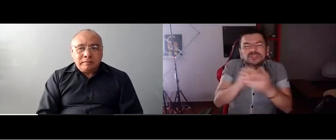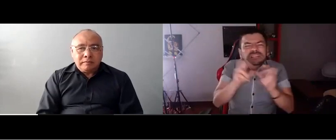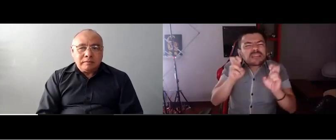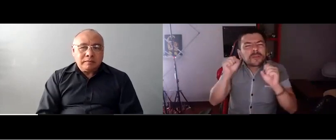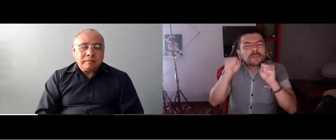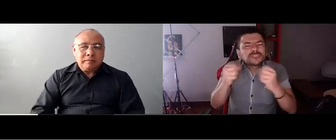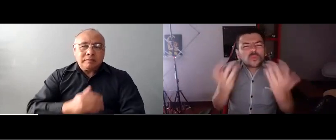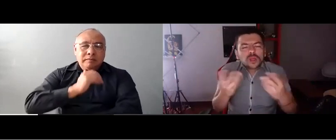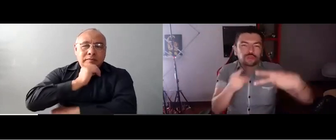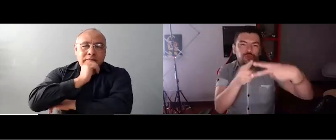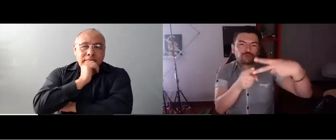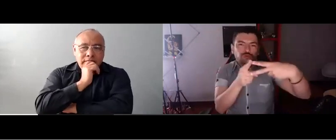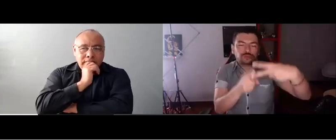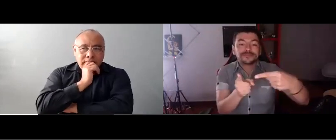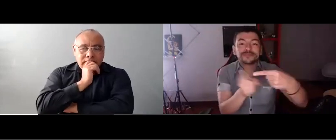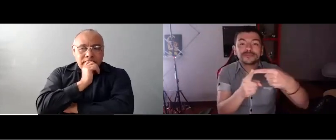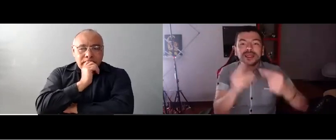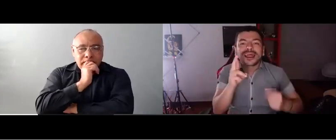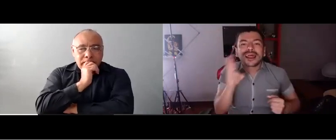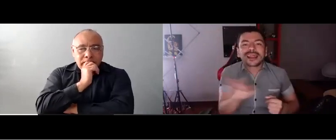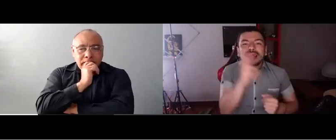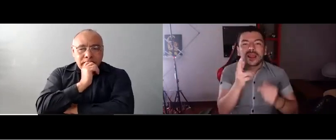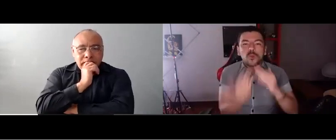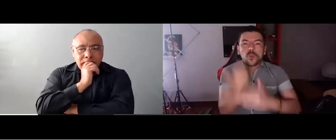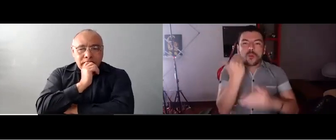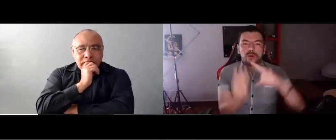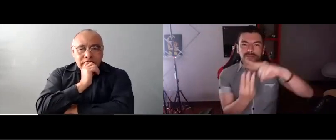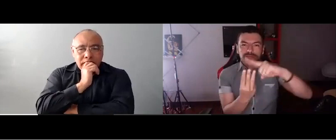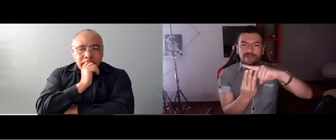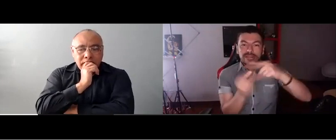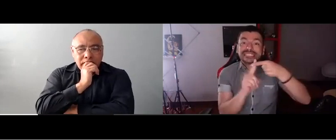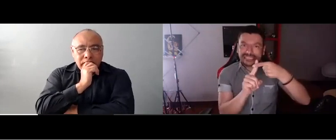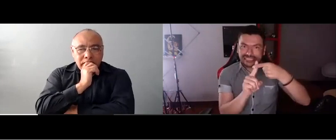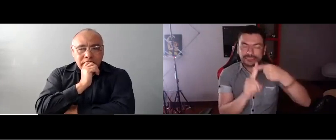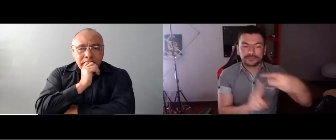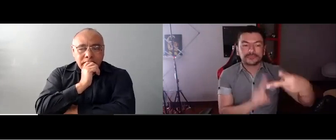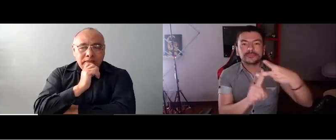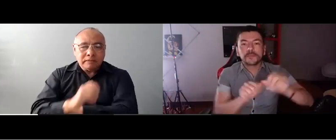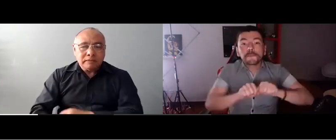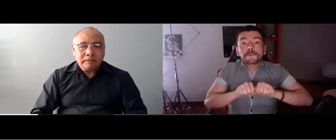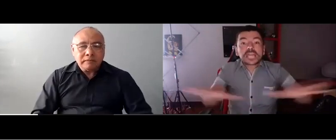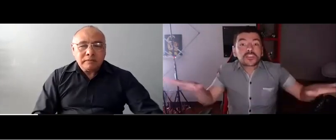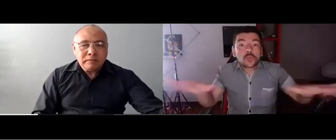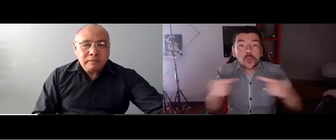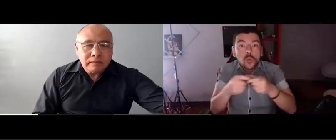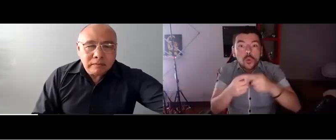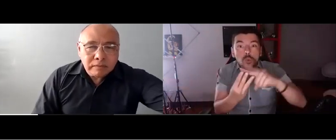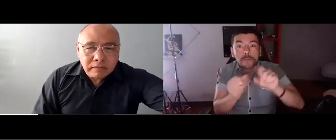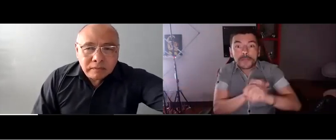para poder hacer ese puente de comunicación entre Ministerio y las entidades. Tiene que ver con quienes